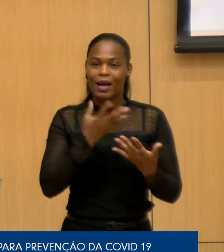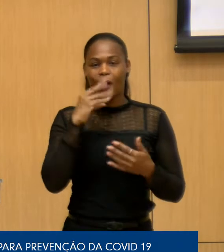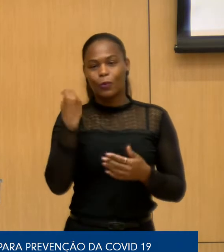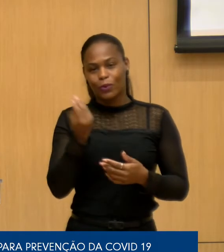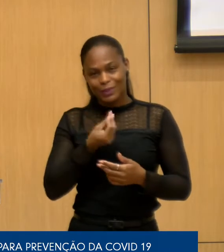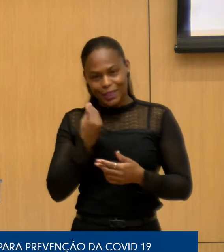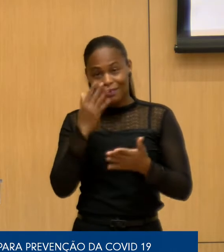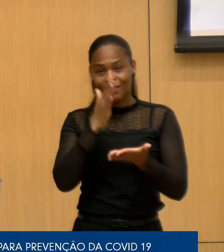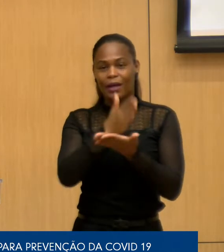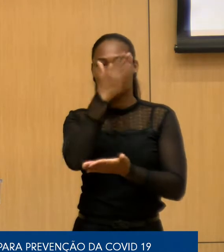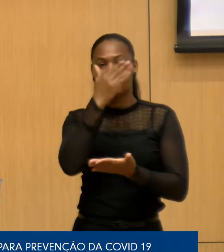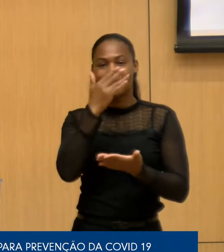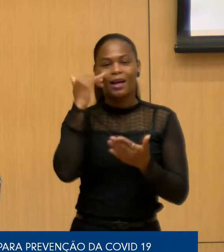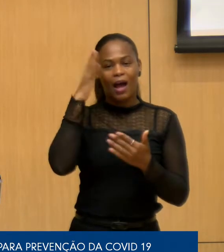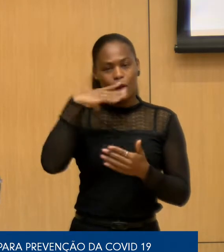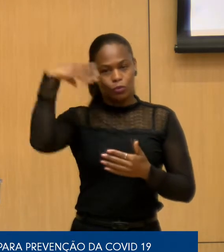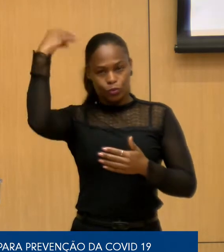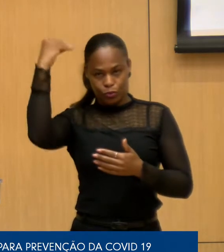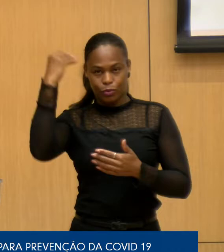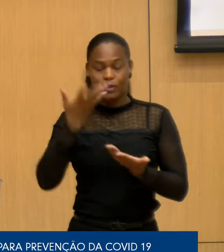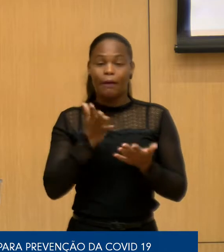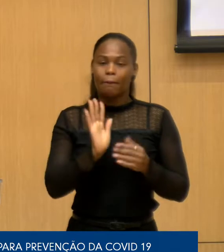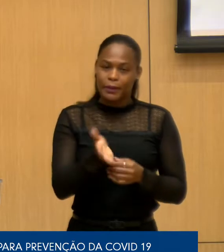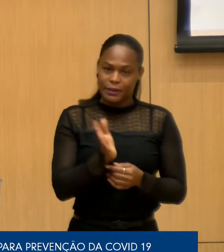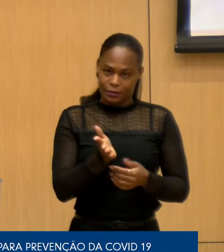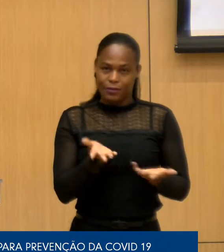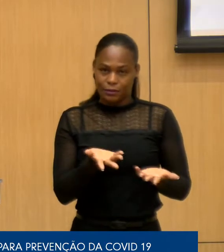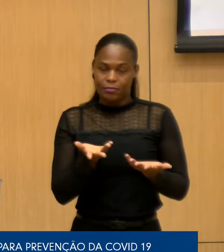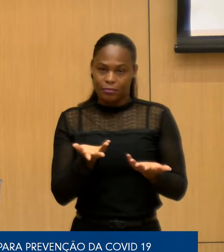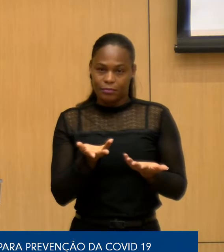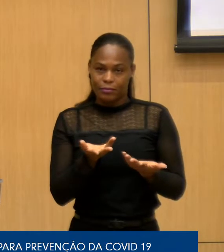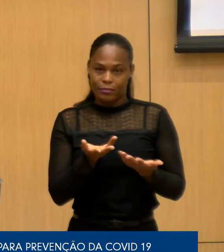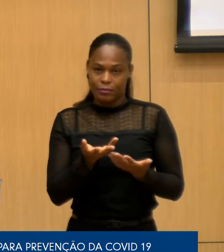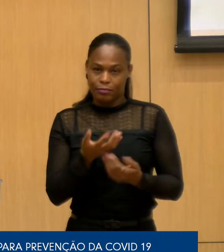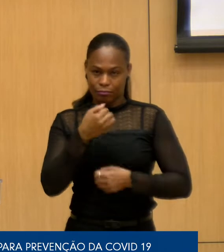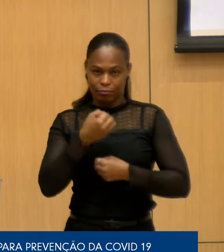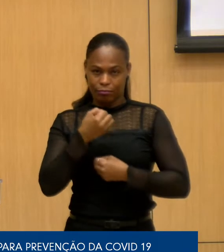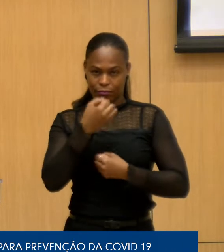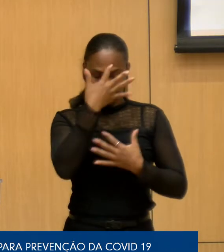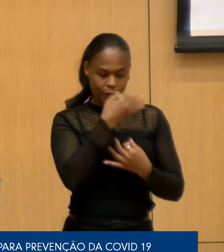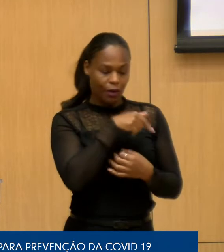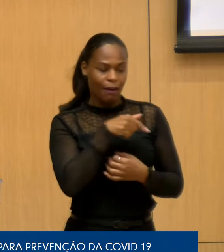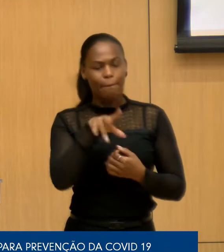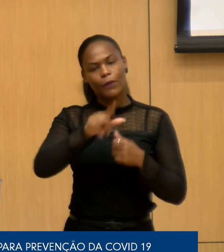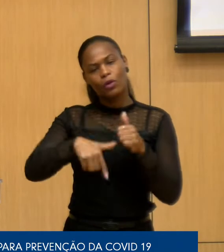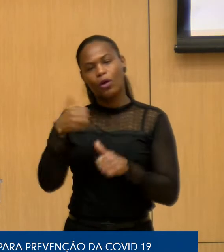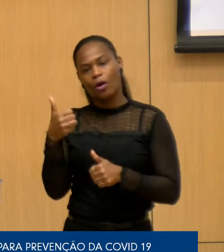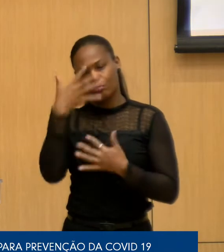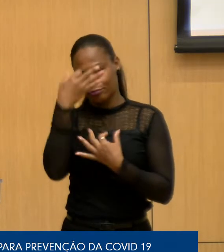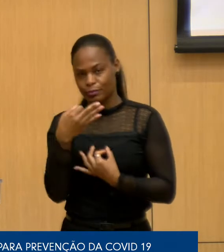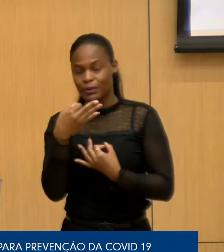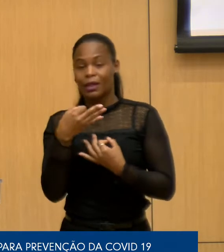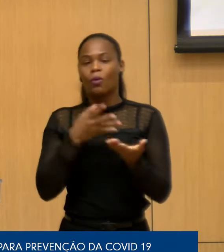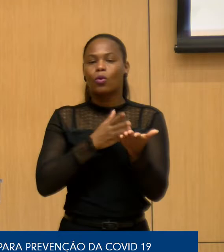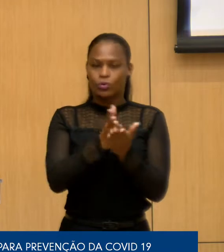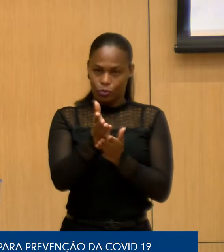adolescentes até a idade adulta –, é preciso que tomem uma posição, a posição mais acertada. Aliás,